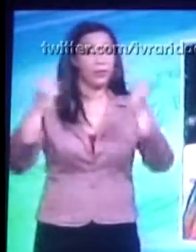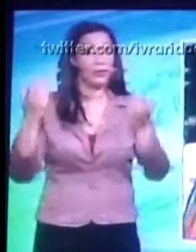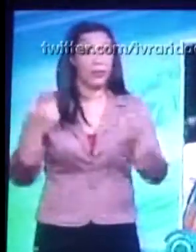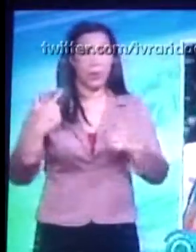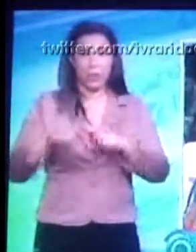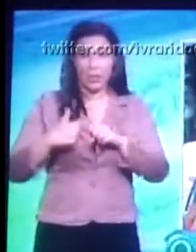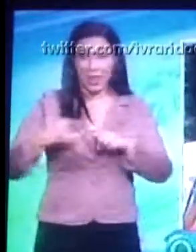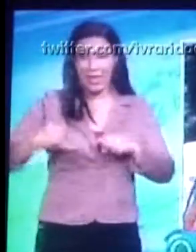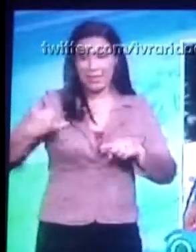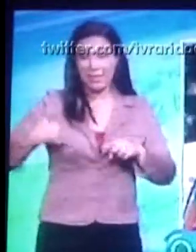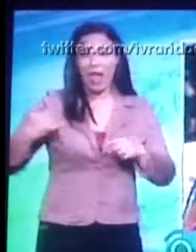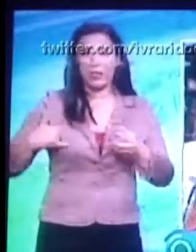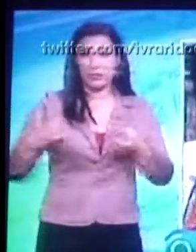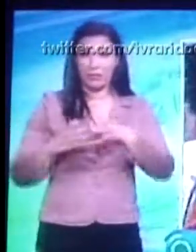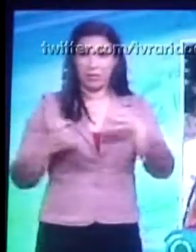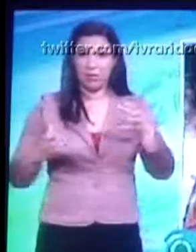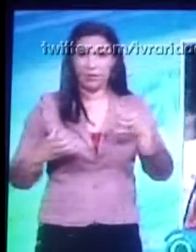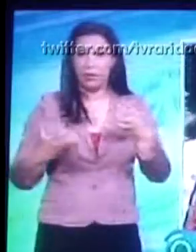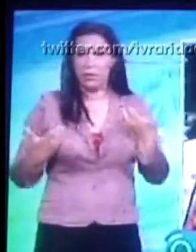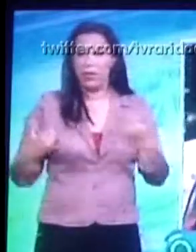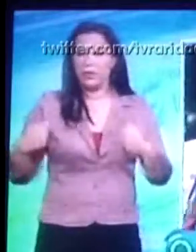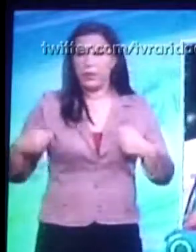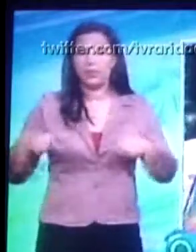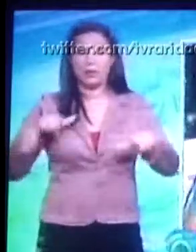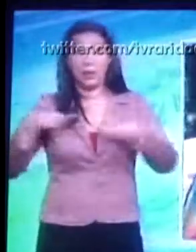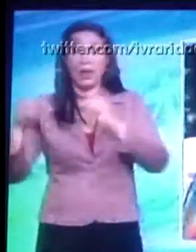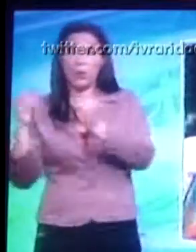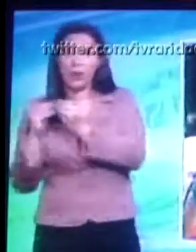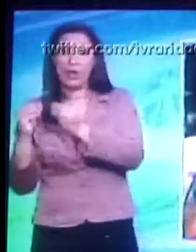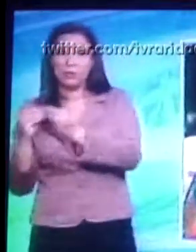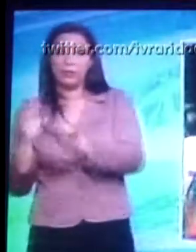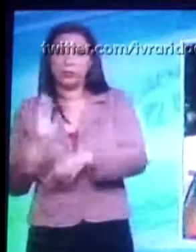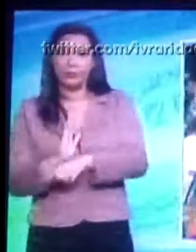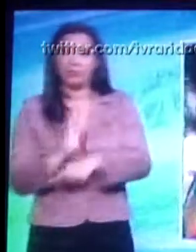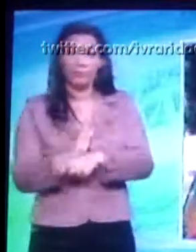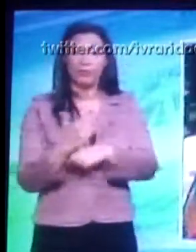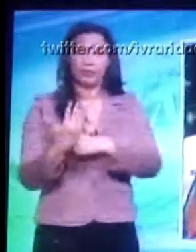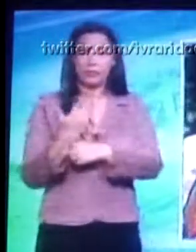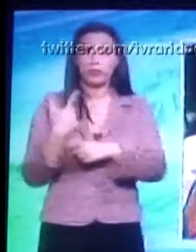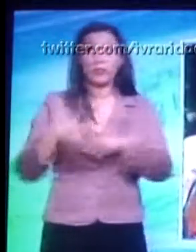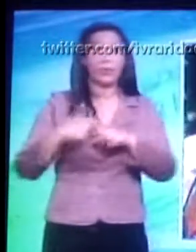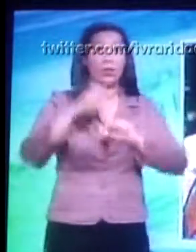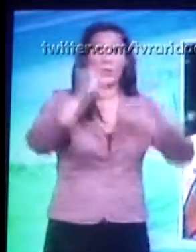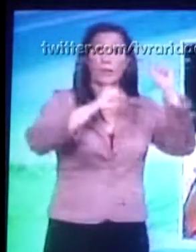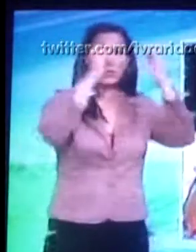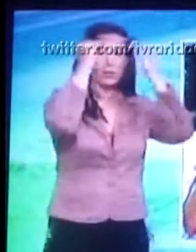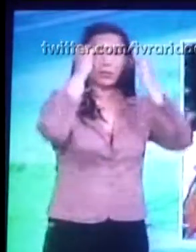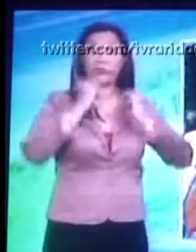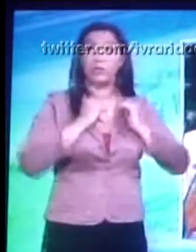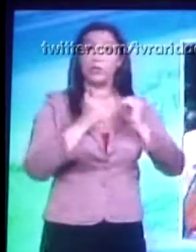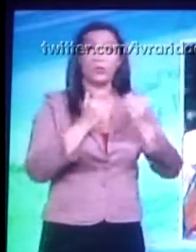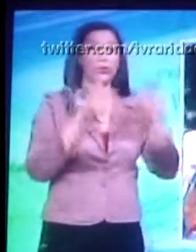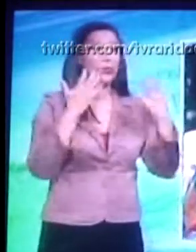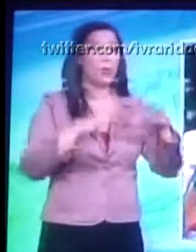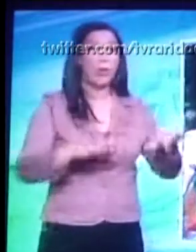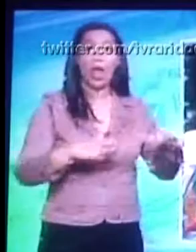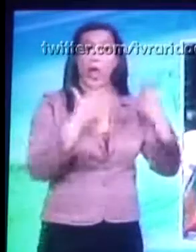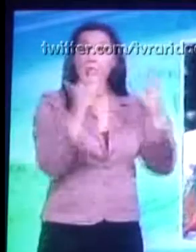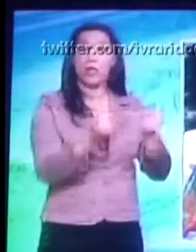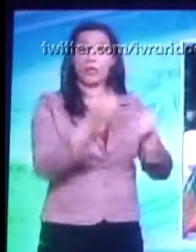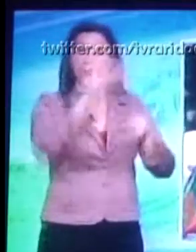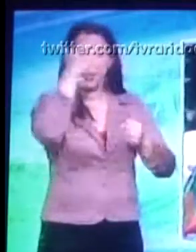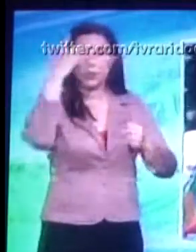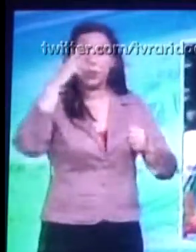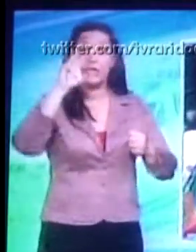estamos aí hoje em dia, temos que ter um trabalho paralelo, né? Porque o comércio já não quer mais dar trabalho pras pessoas